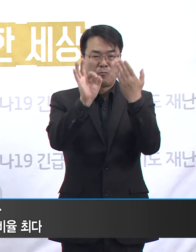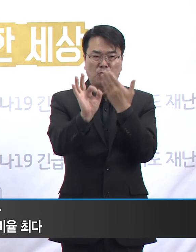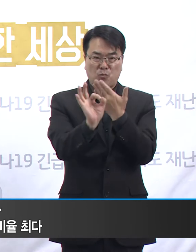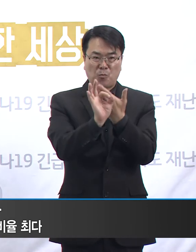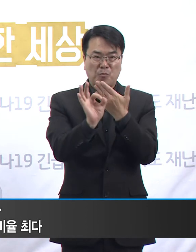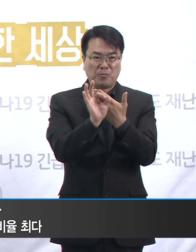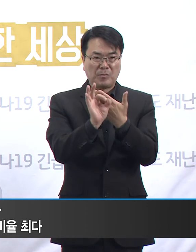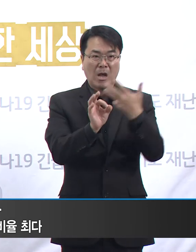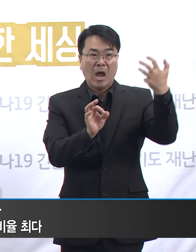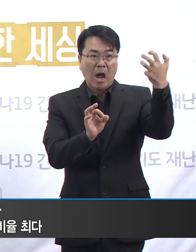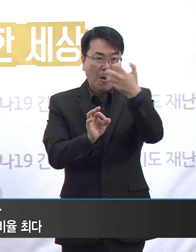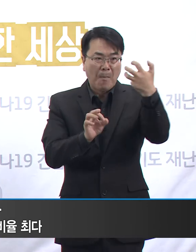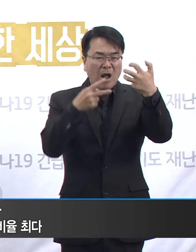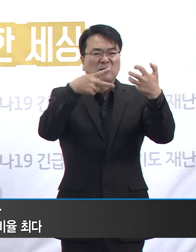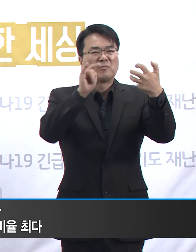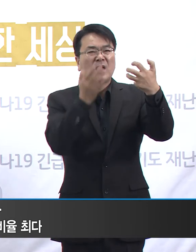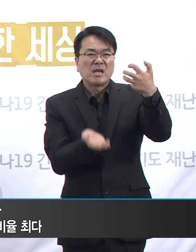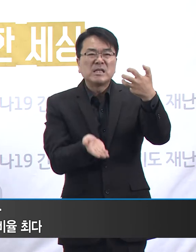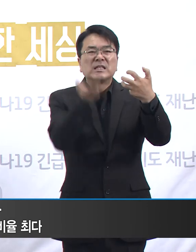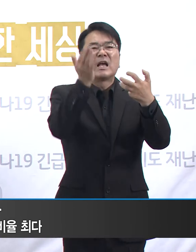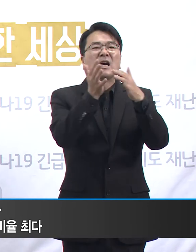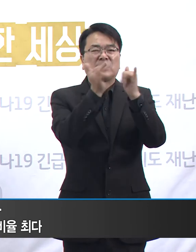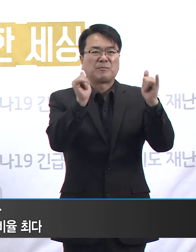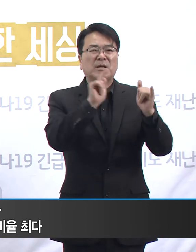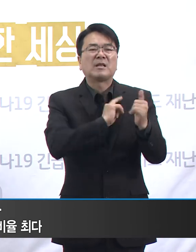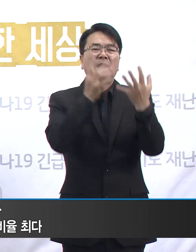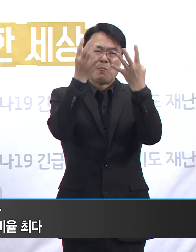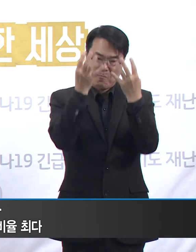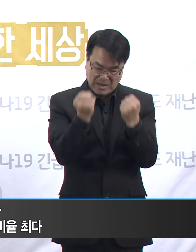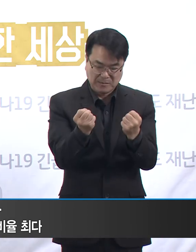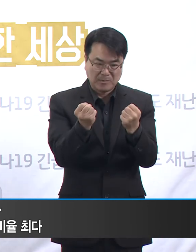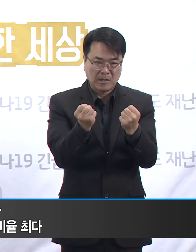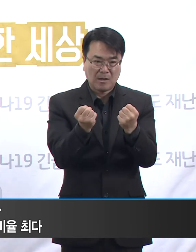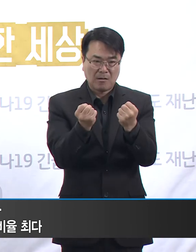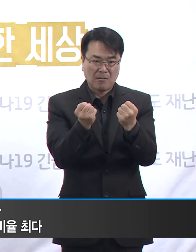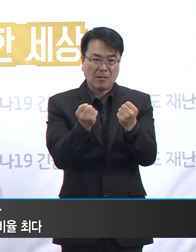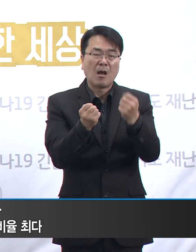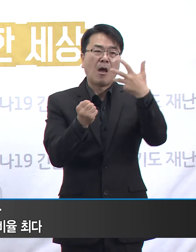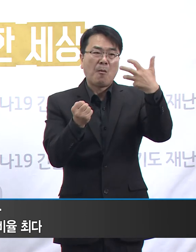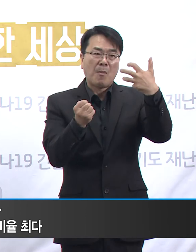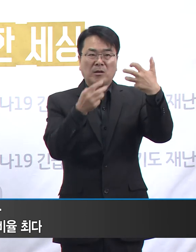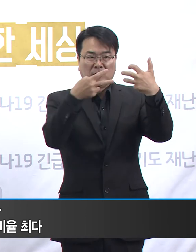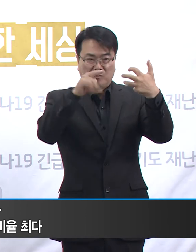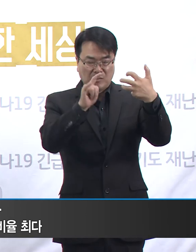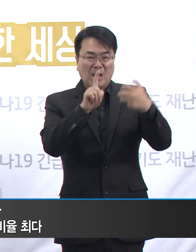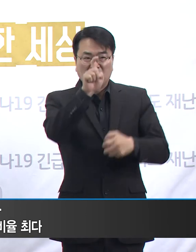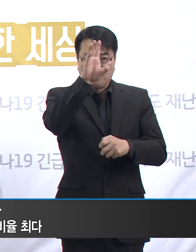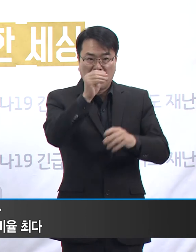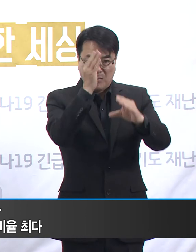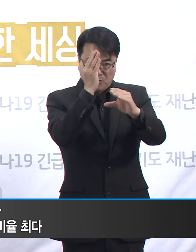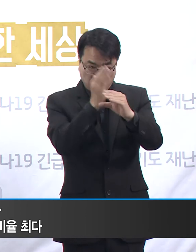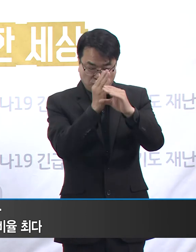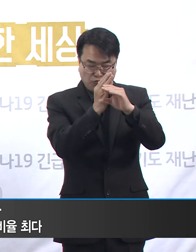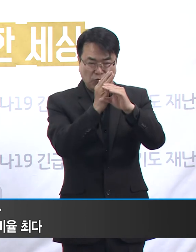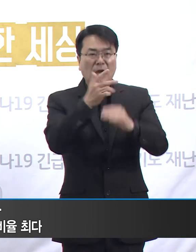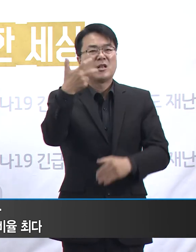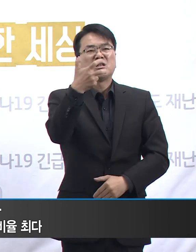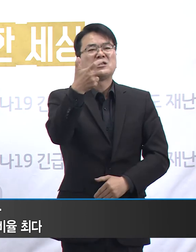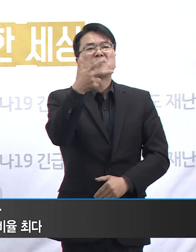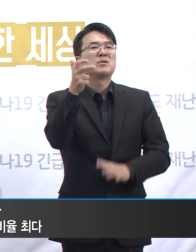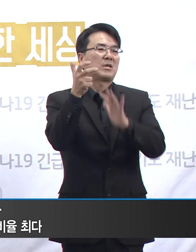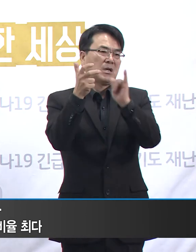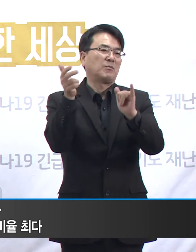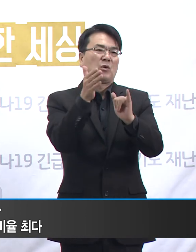80대 이상 연령대로 인구 10만 명당 70.56명입니다. 두